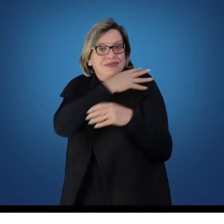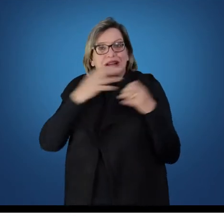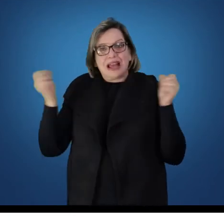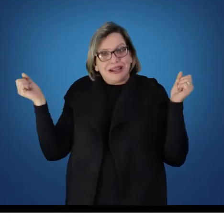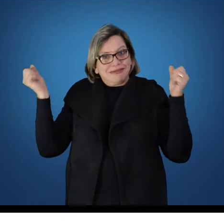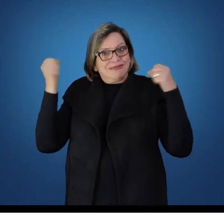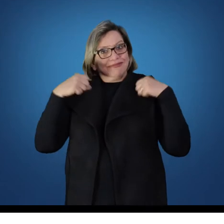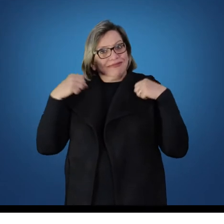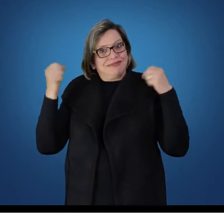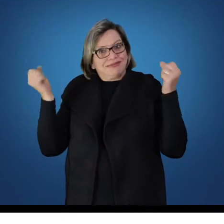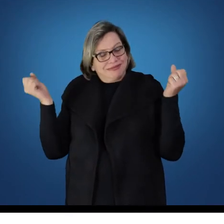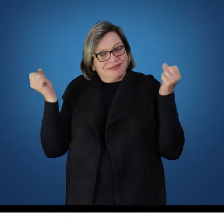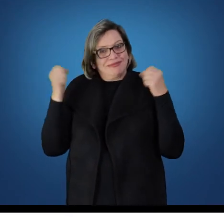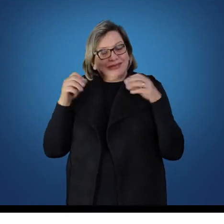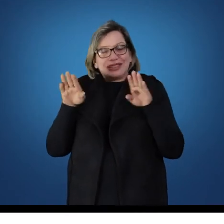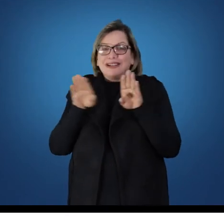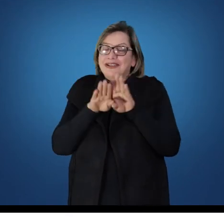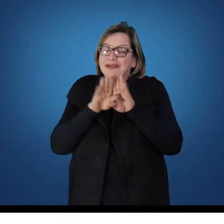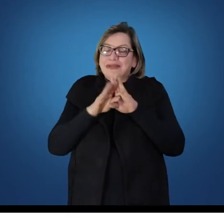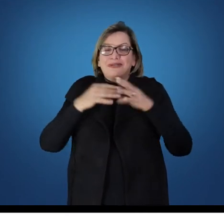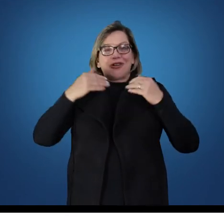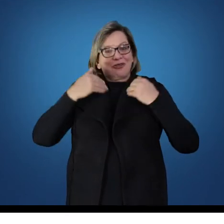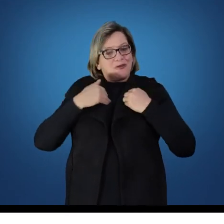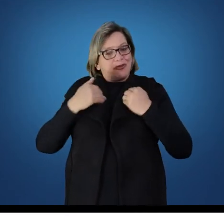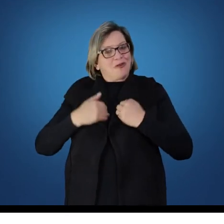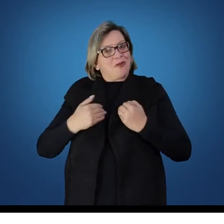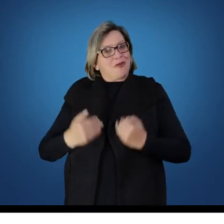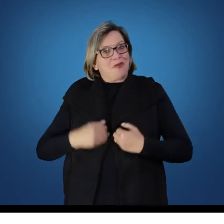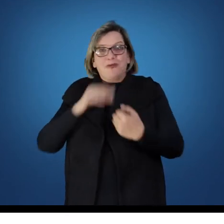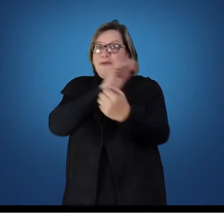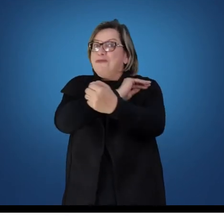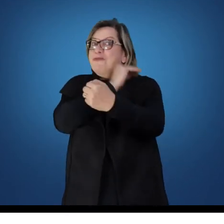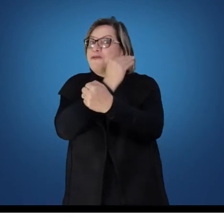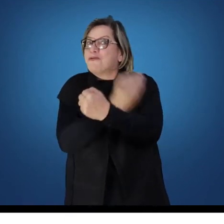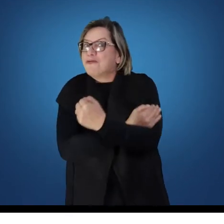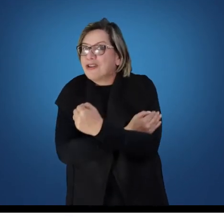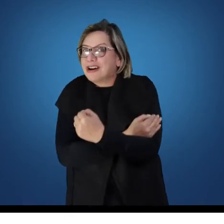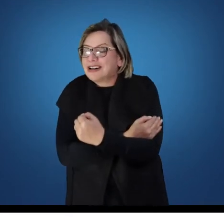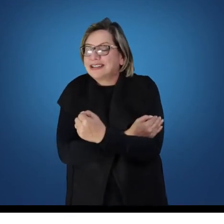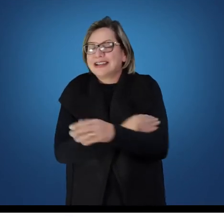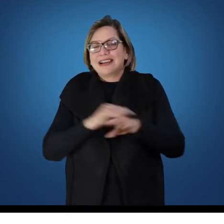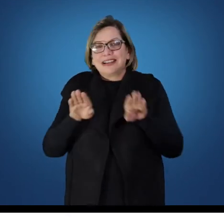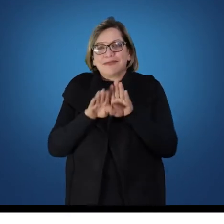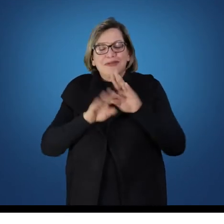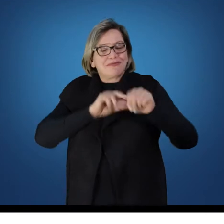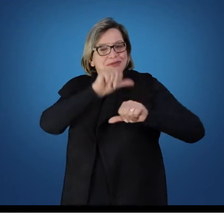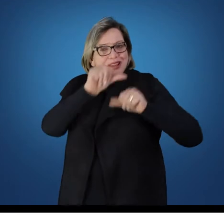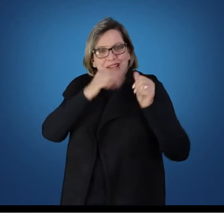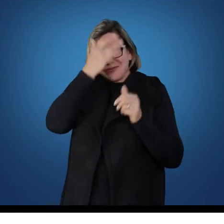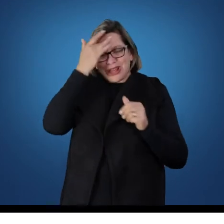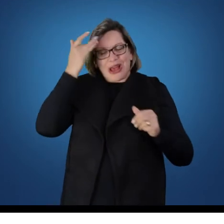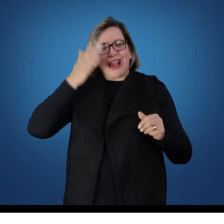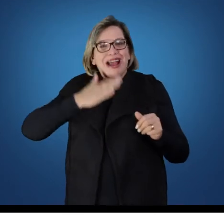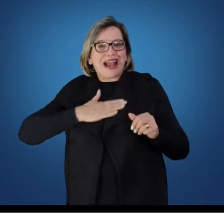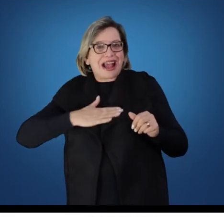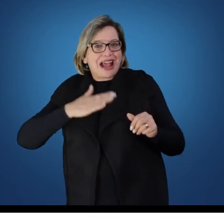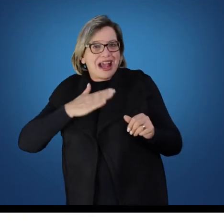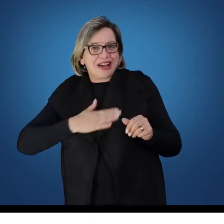à questão da concepção de corpos fortes, de tornar o cidadão mais dócil, servente à pátria.